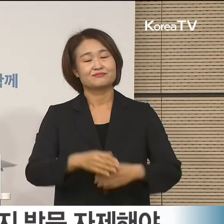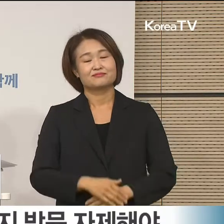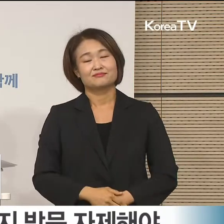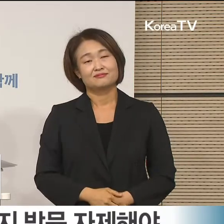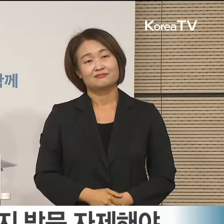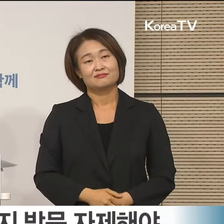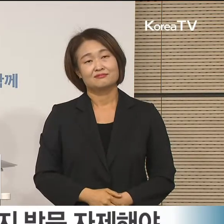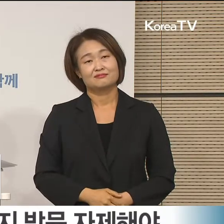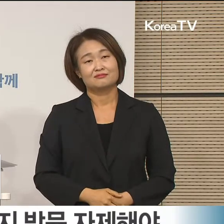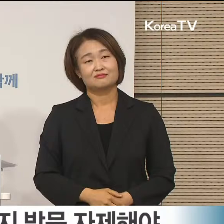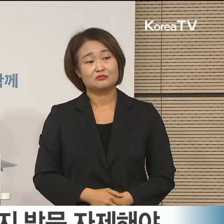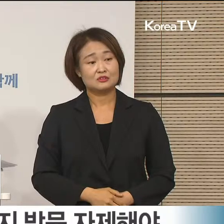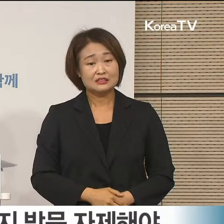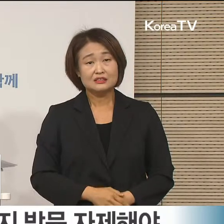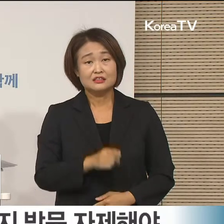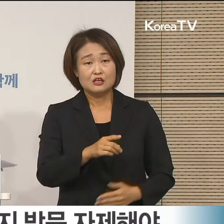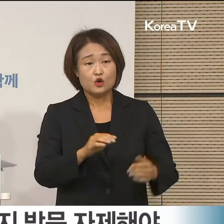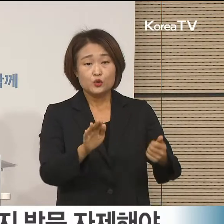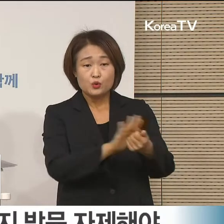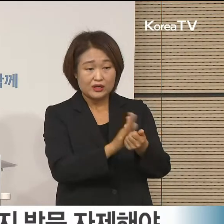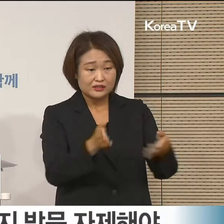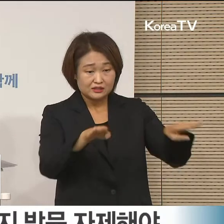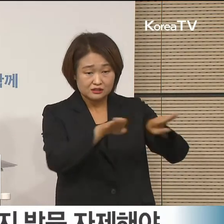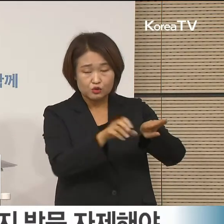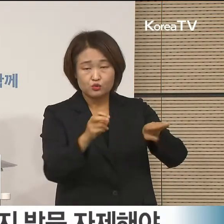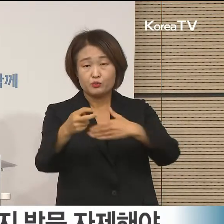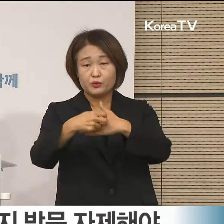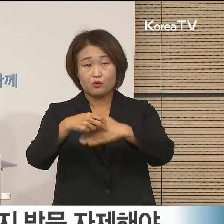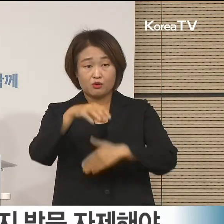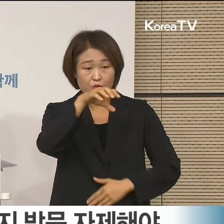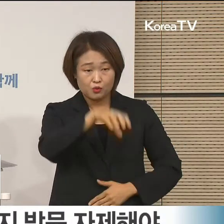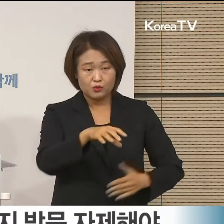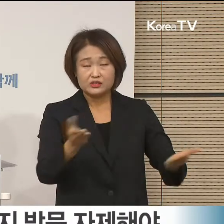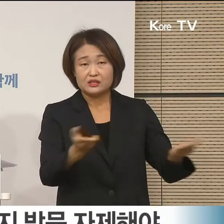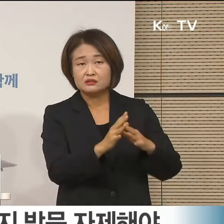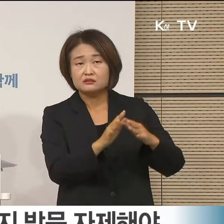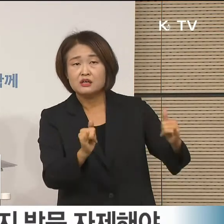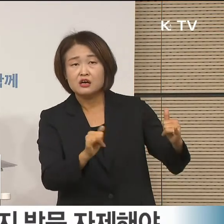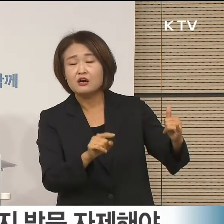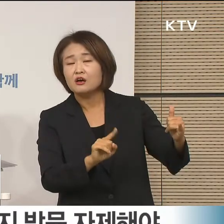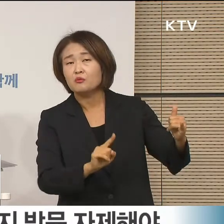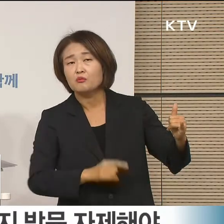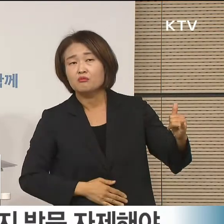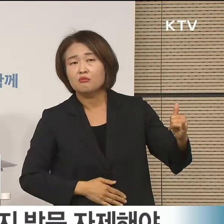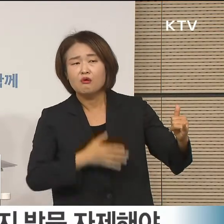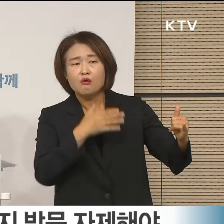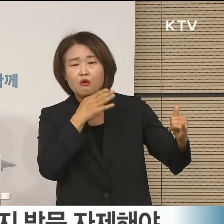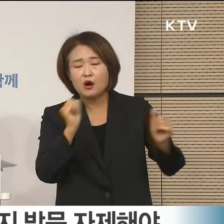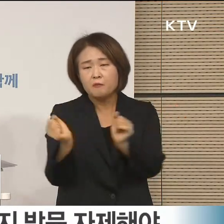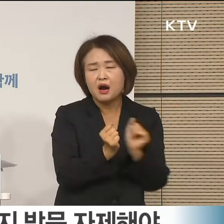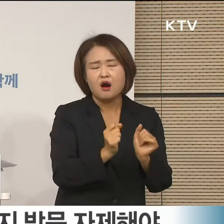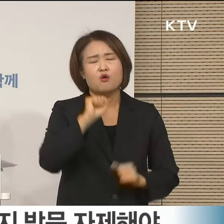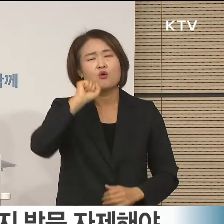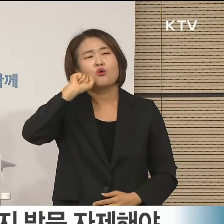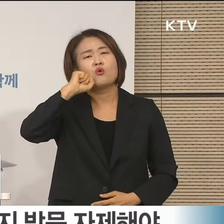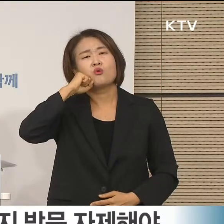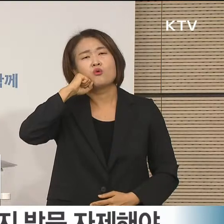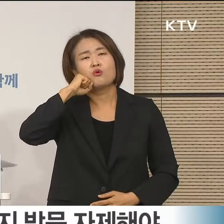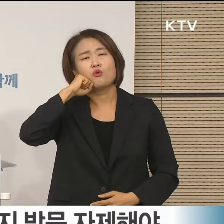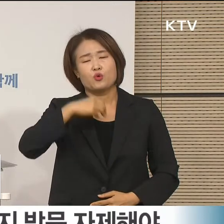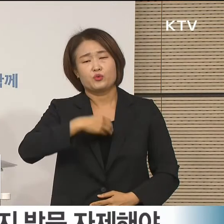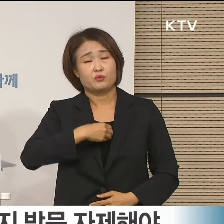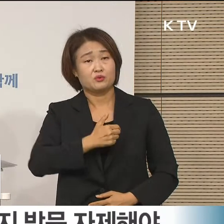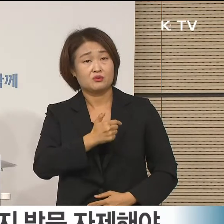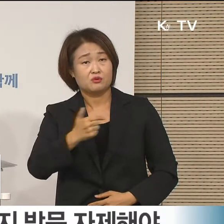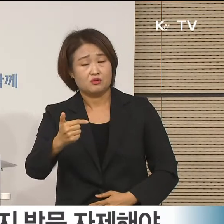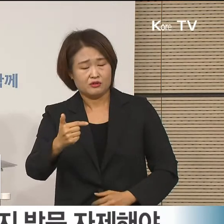이분들은 감염에 치명률이 높은 고령층을 보호하는 시설의 특성상 코로나19 대응에 많은 노력을